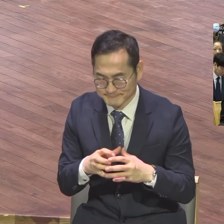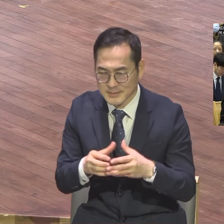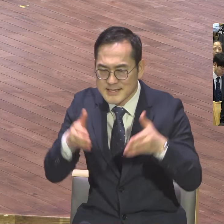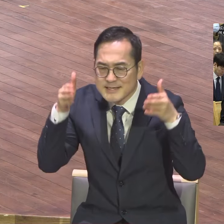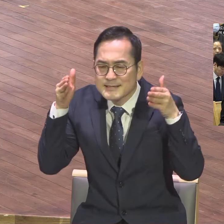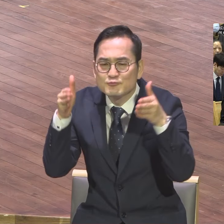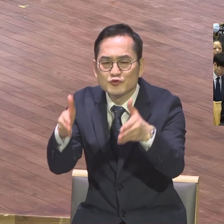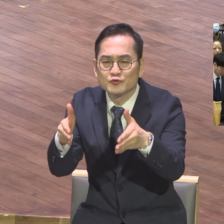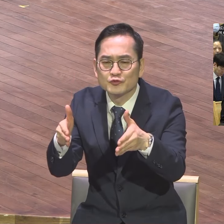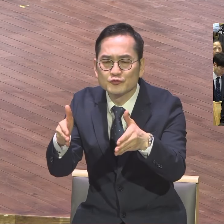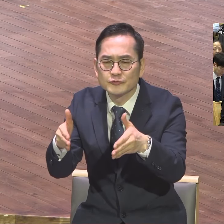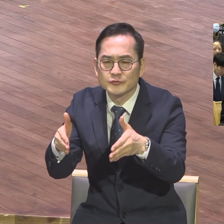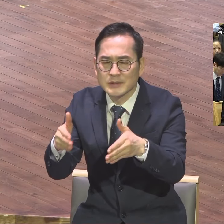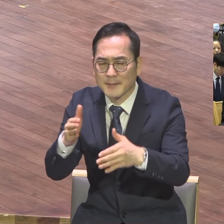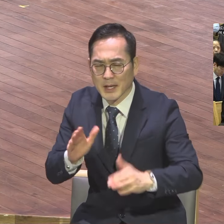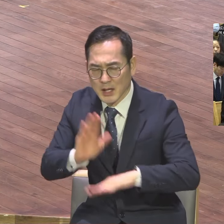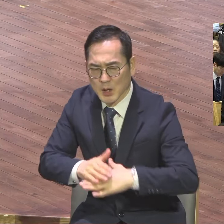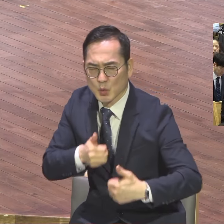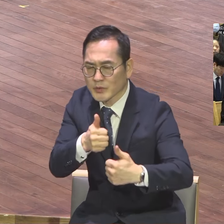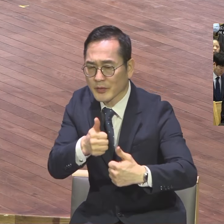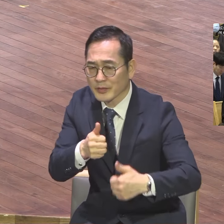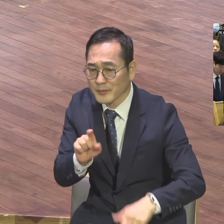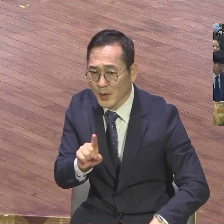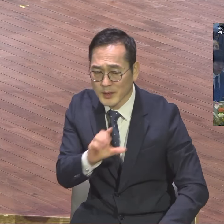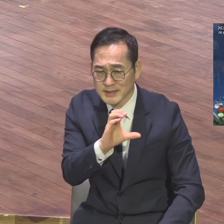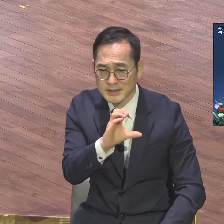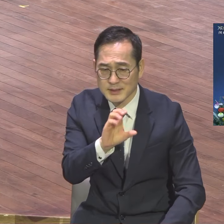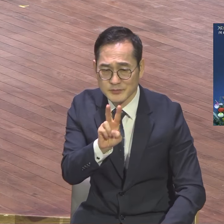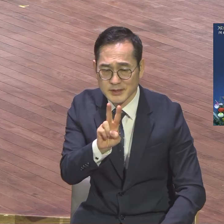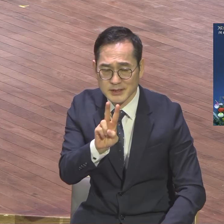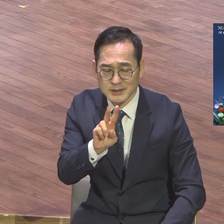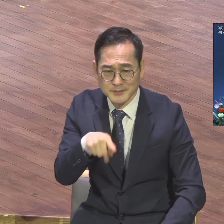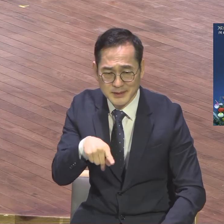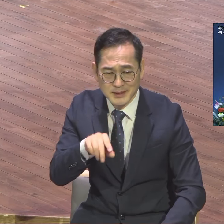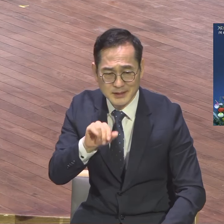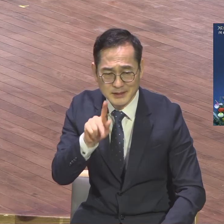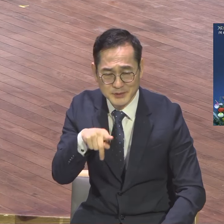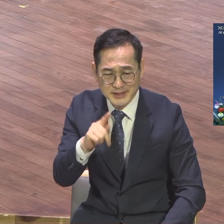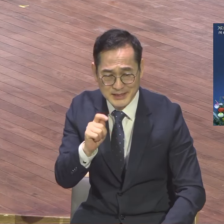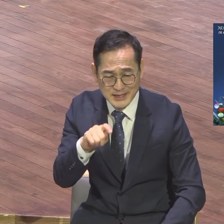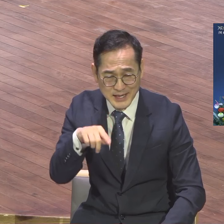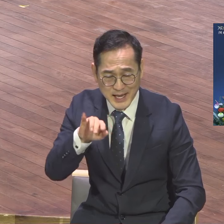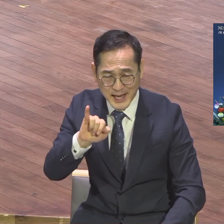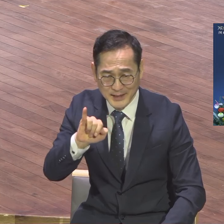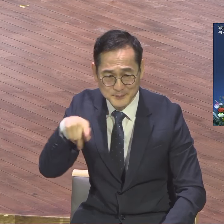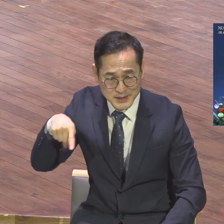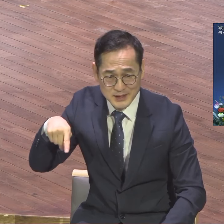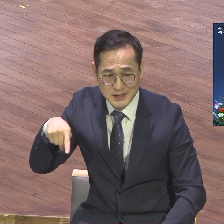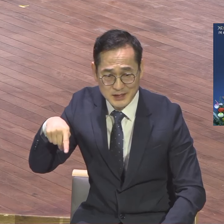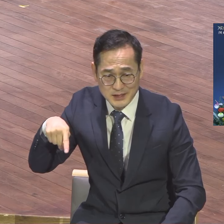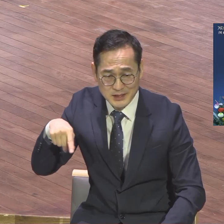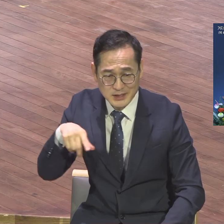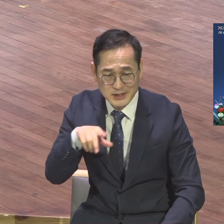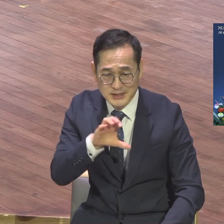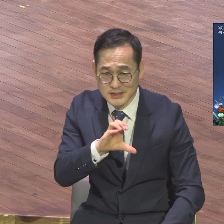CVDIP의 사람이에요. 아멘 요기 은약자분자가 프라크티스